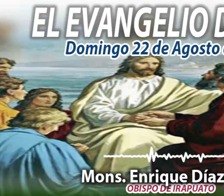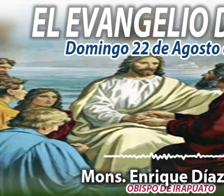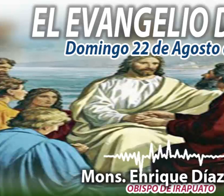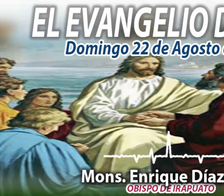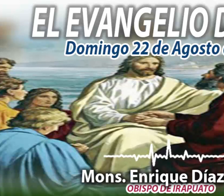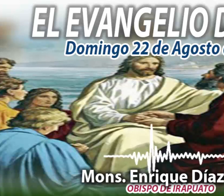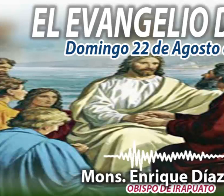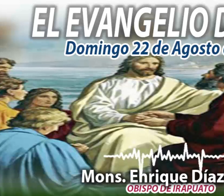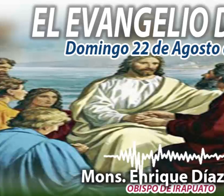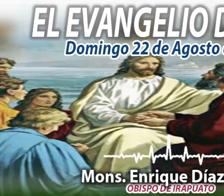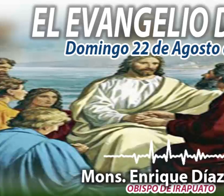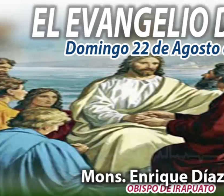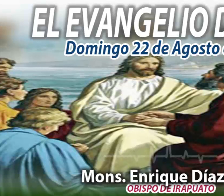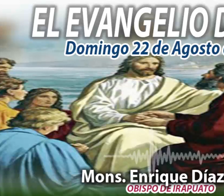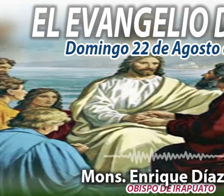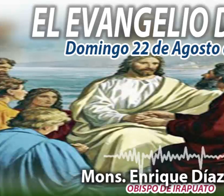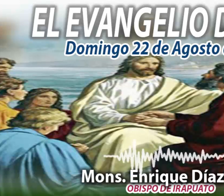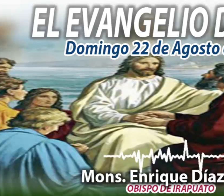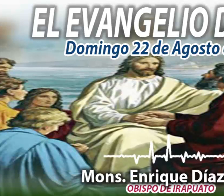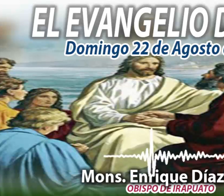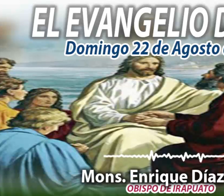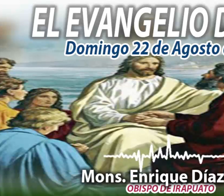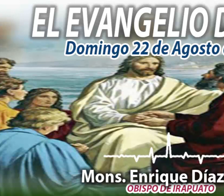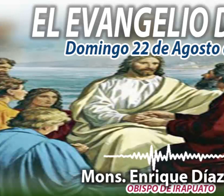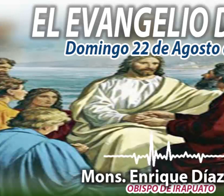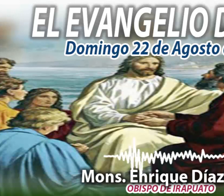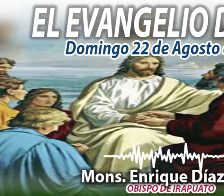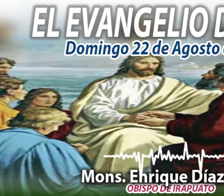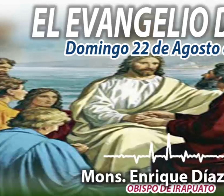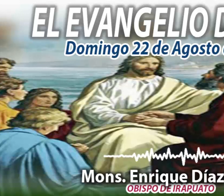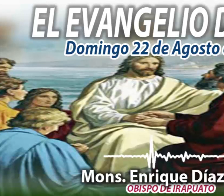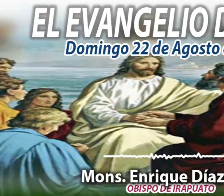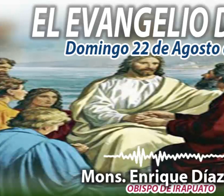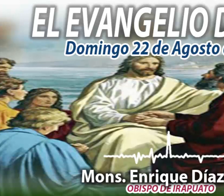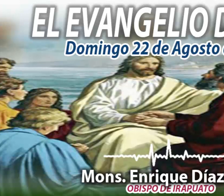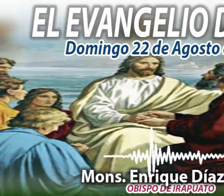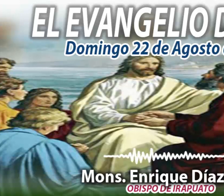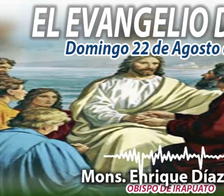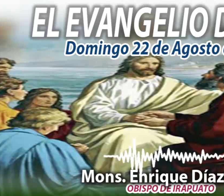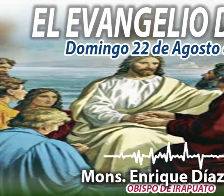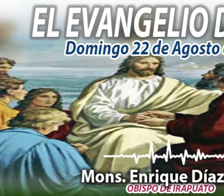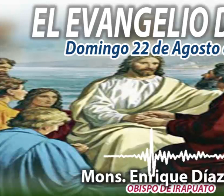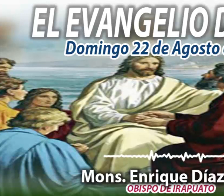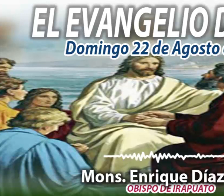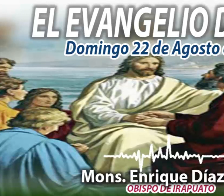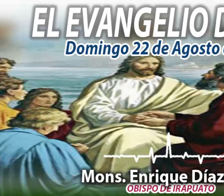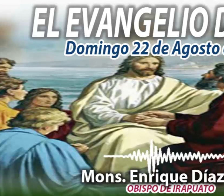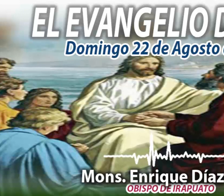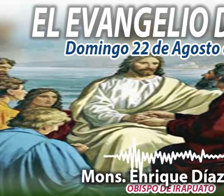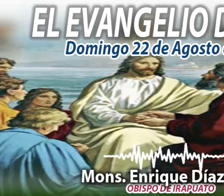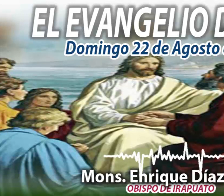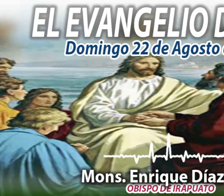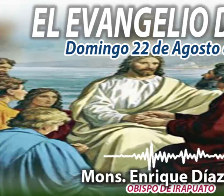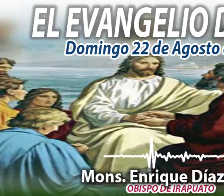El Evangelio del Día, en voz de Monseñor Enrique Díaz, a través de Radio María, Voz de